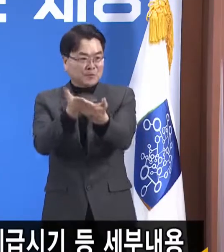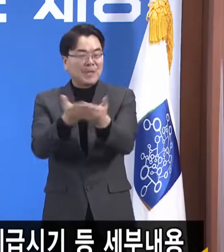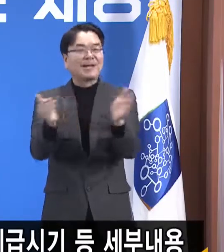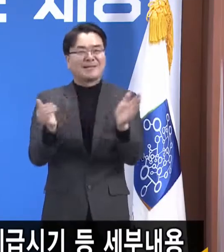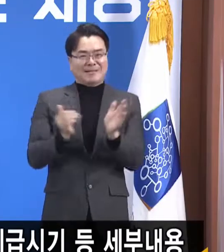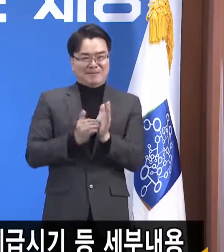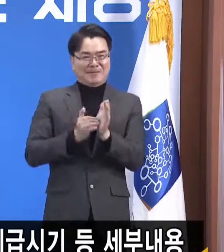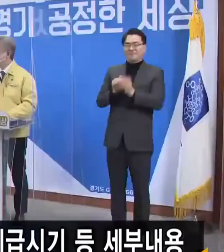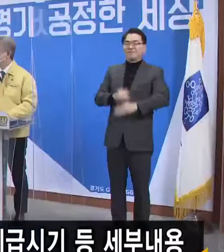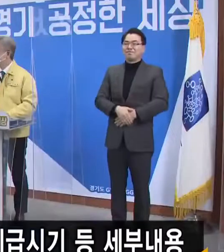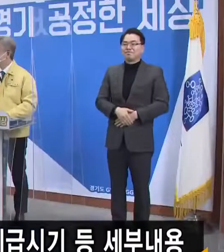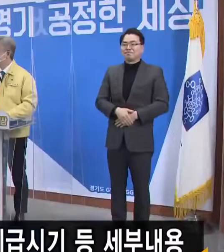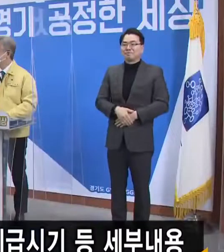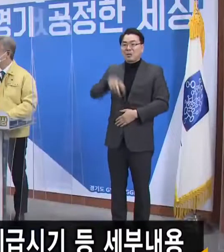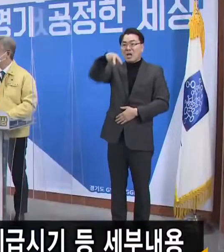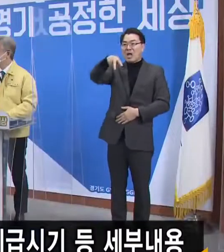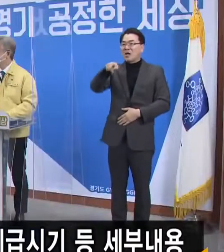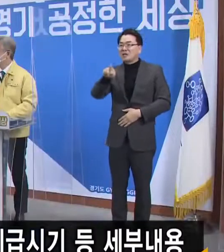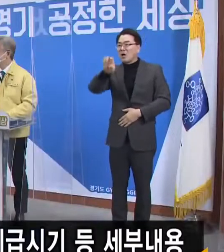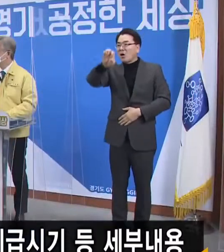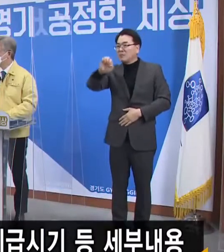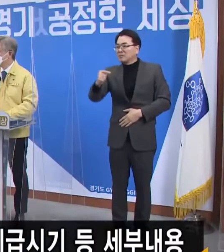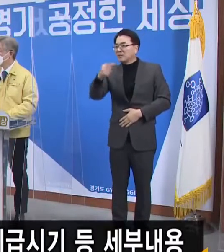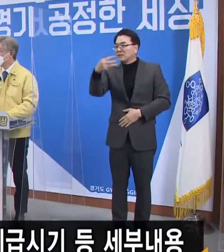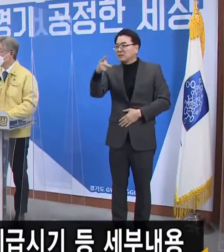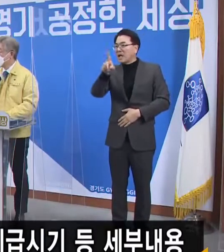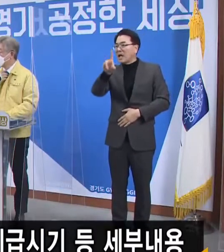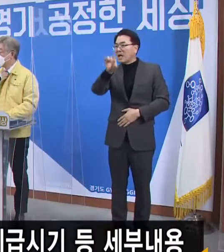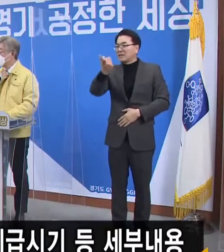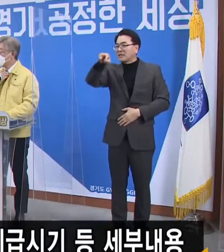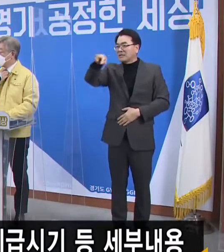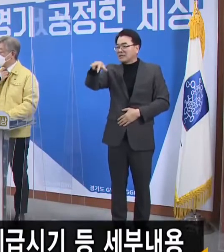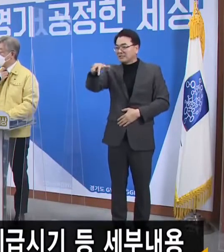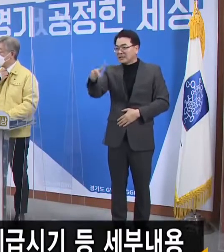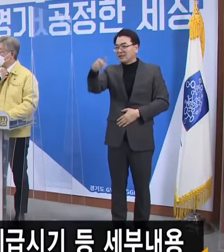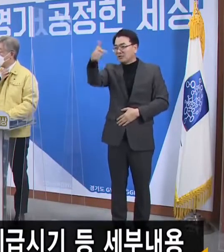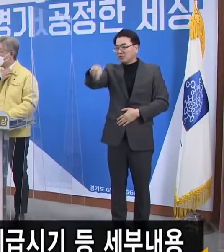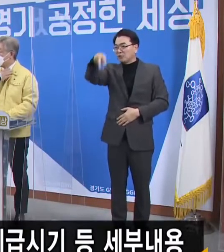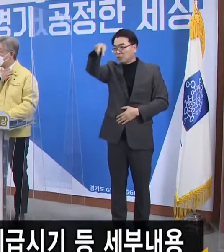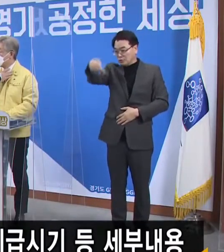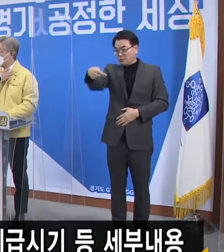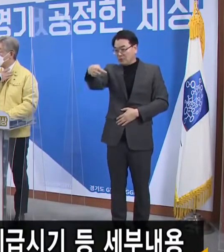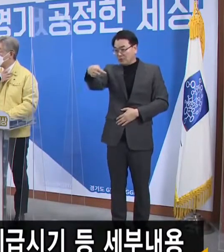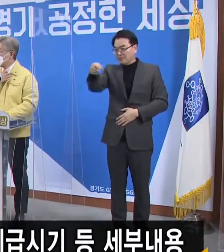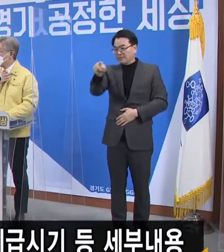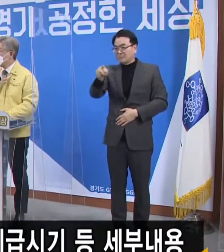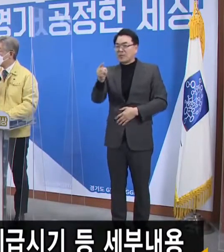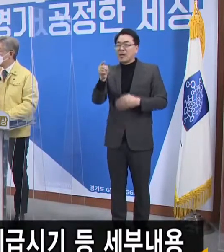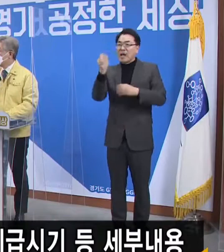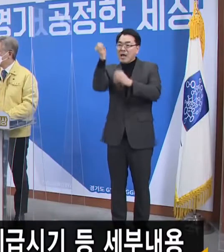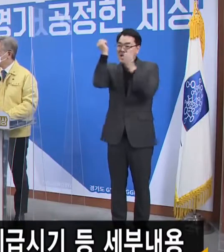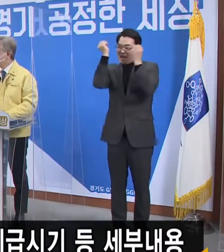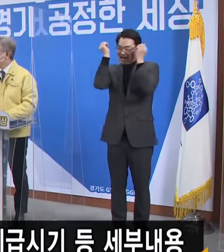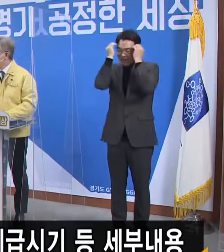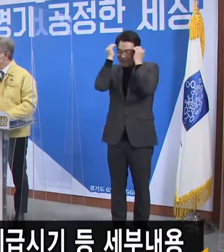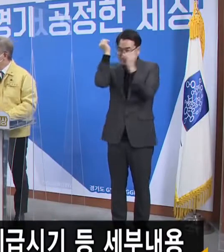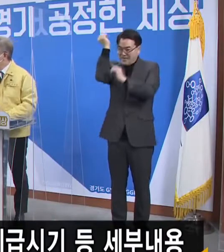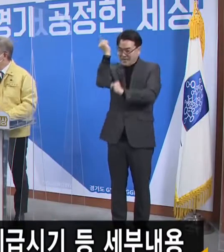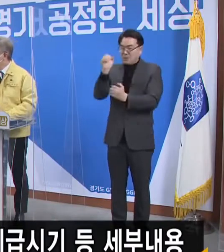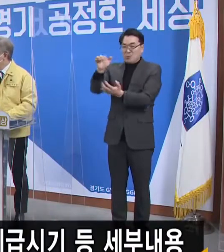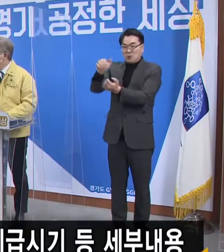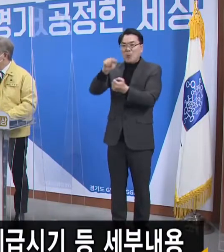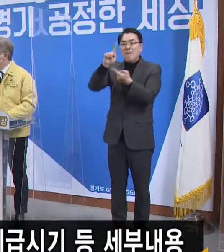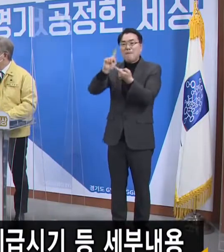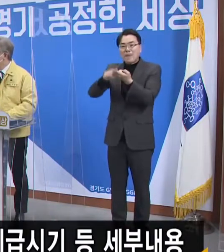다음은 서프라이즈 뉴스 정명달 기자입니다. 기본소득을 만든 배경과 2차